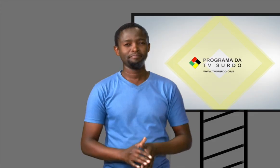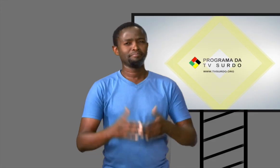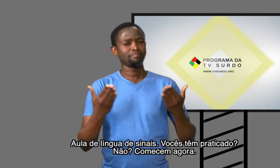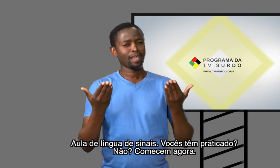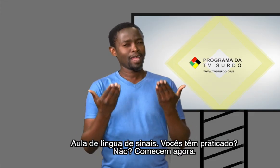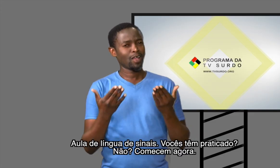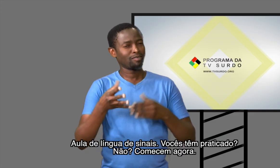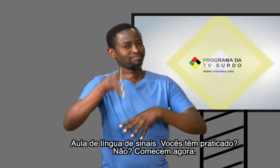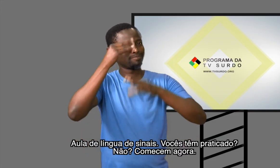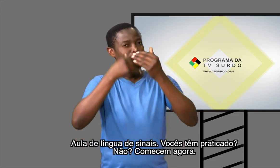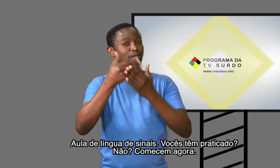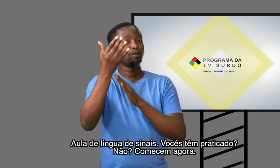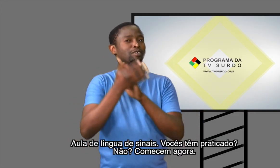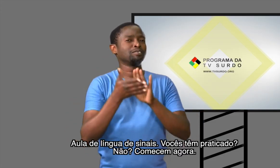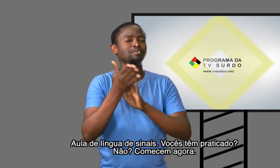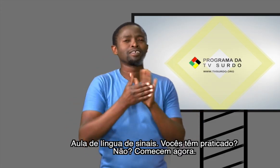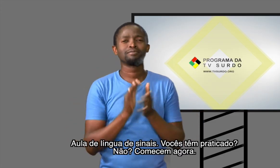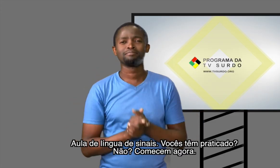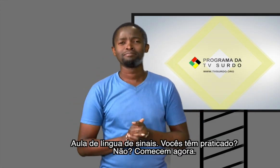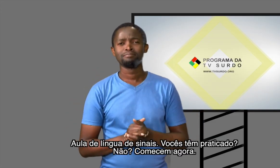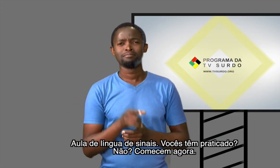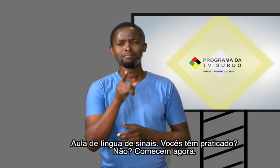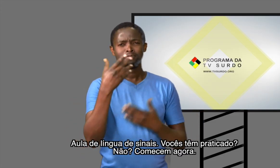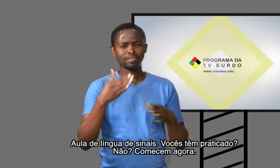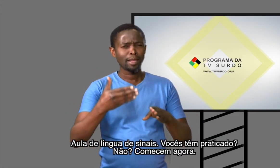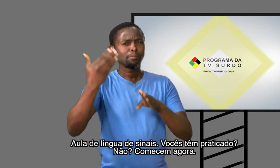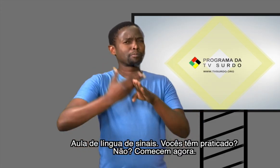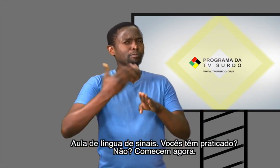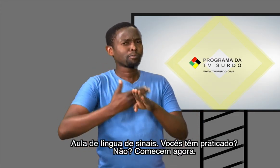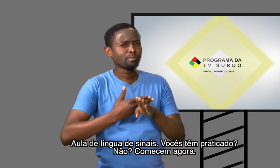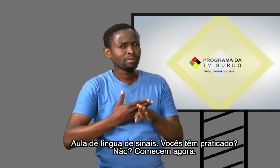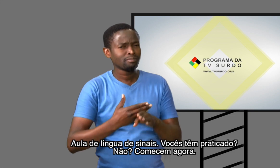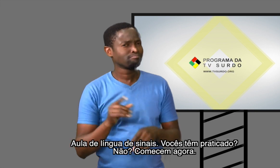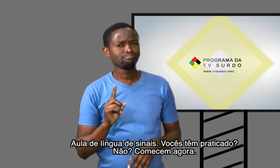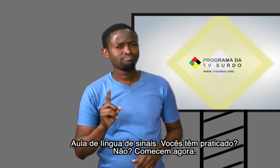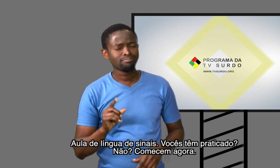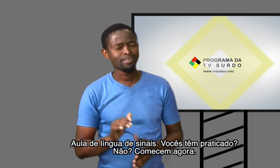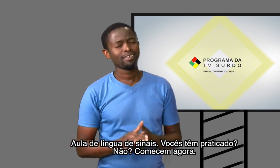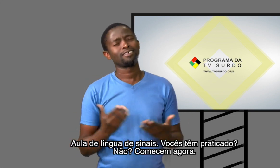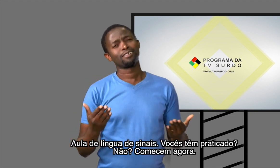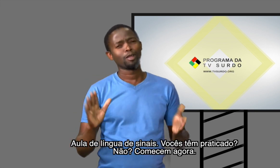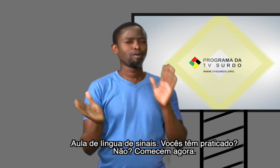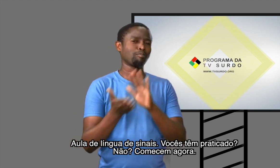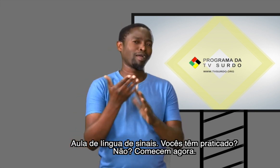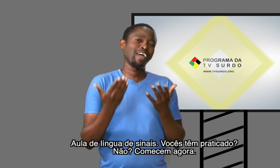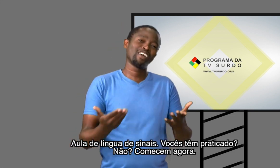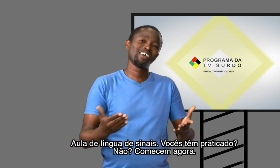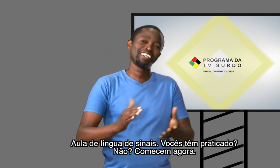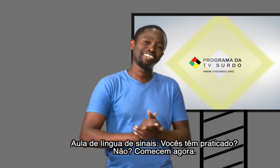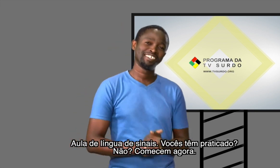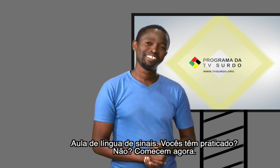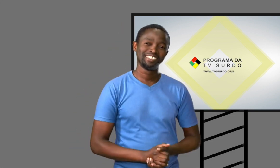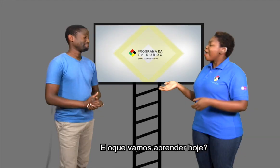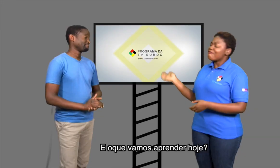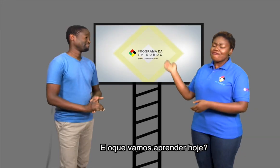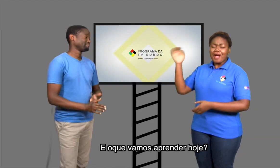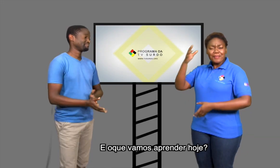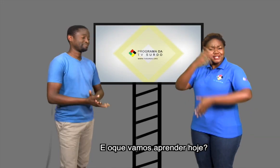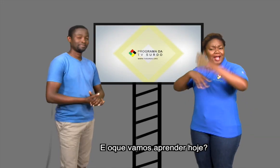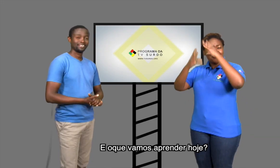Aula de língua de sinais. Vocês têm praticado? Não? Comecem agora. E o